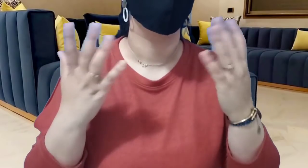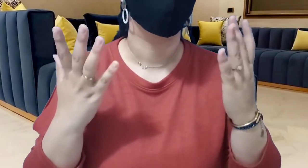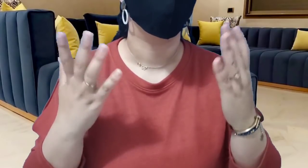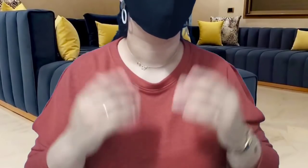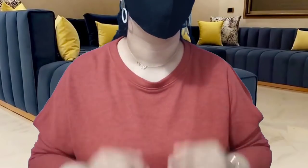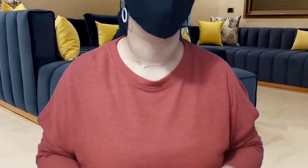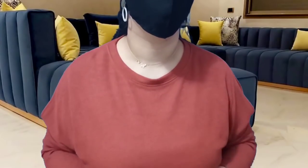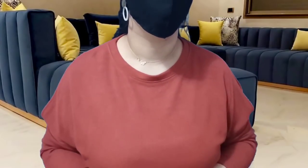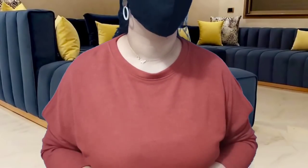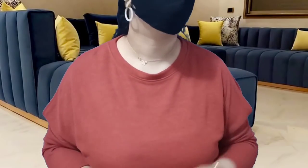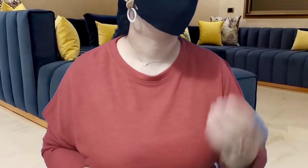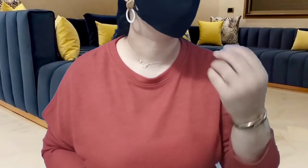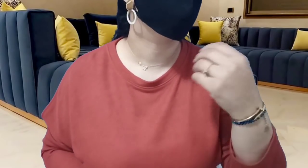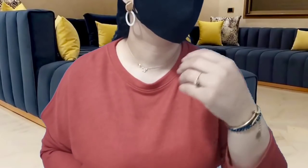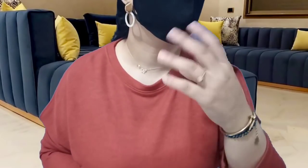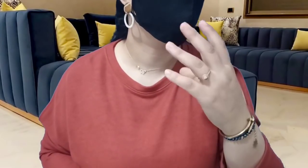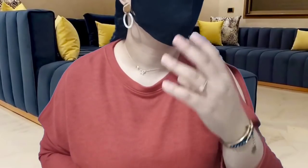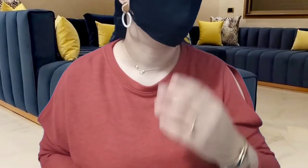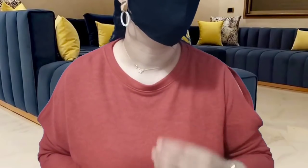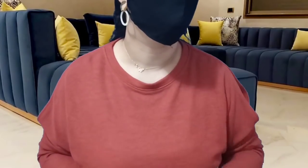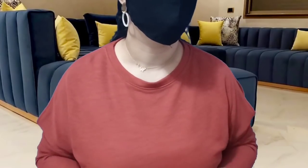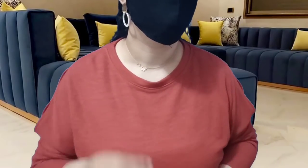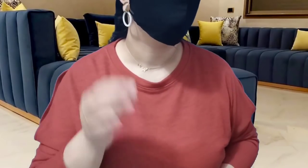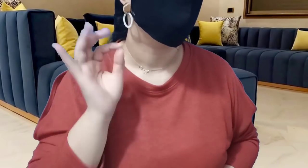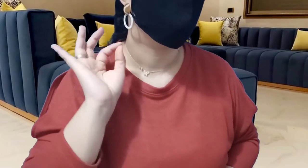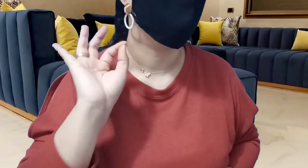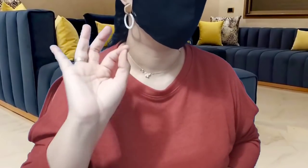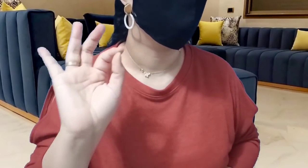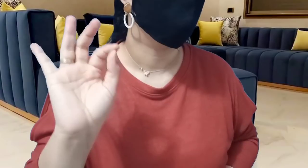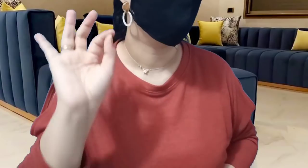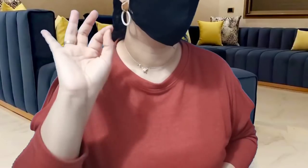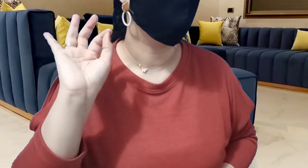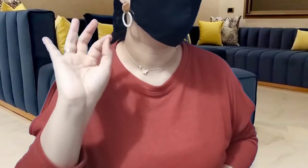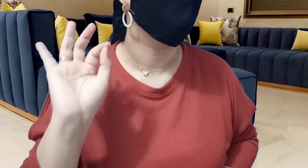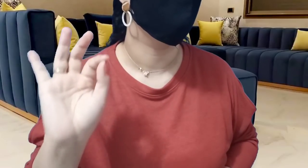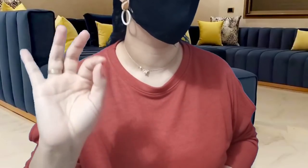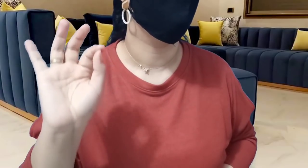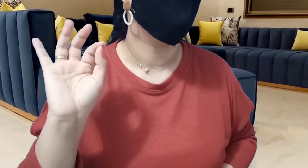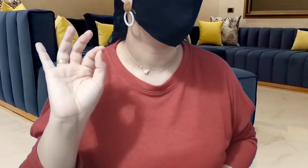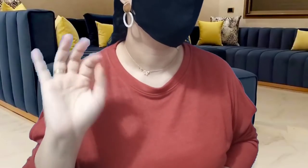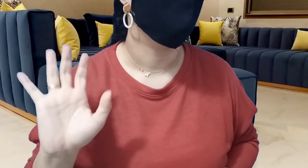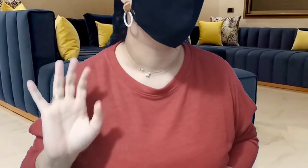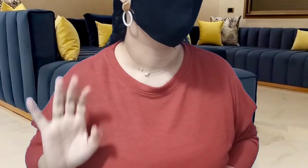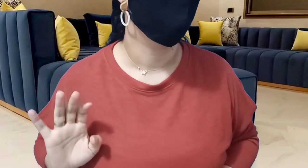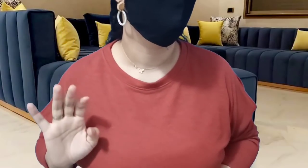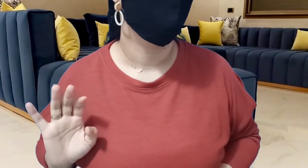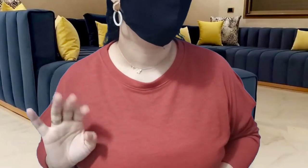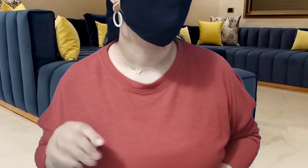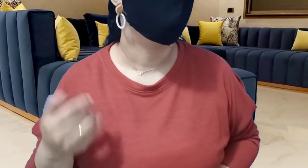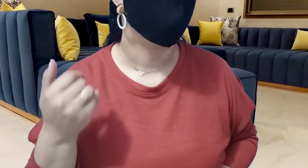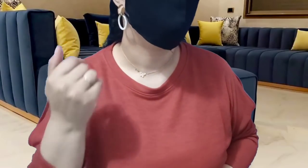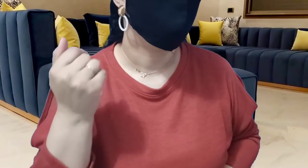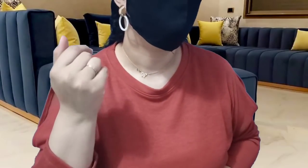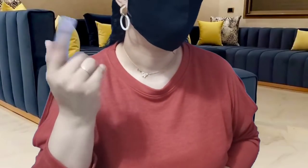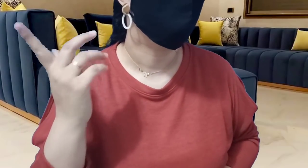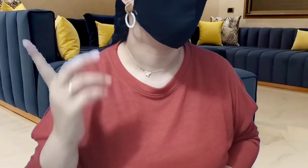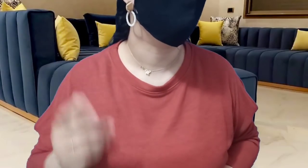تاقت فيك وتقاسمت معاك حياتها بحلويها ومرها لكن انت من النوع